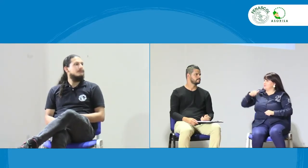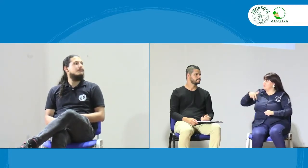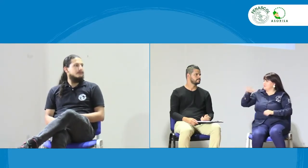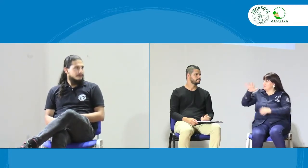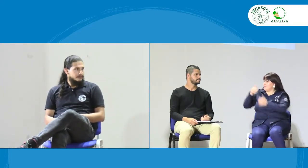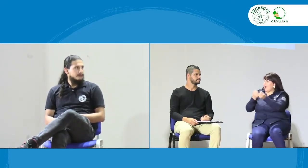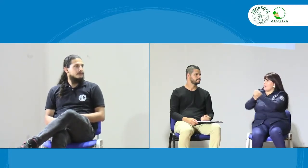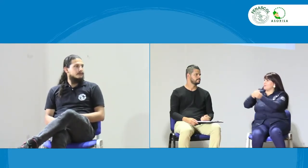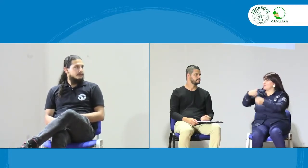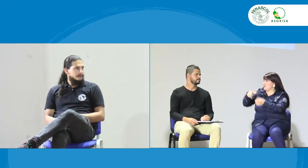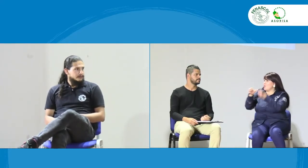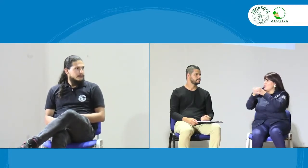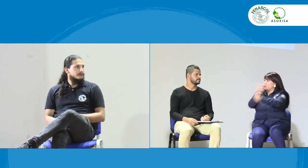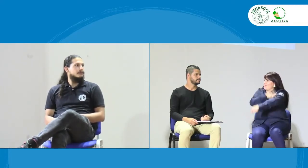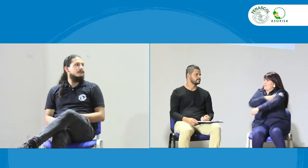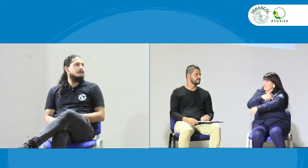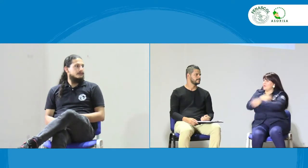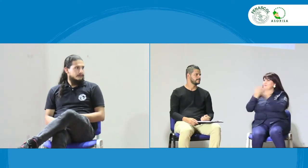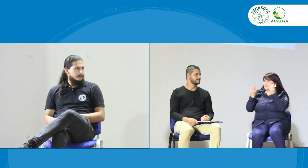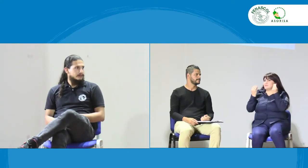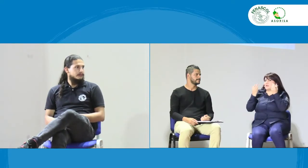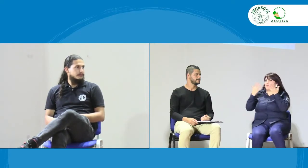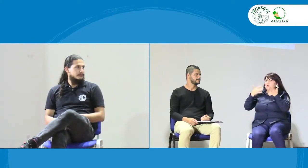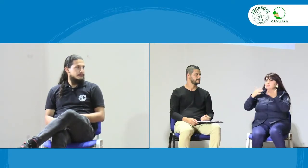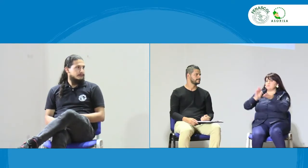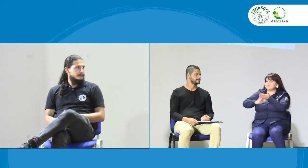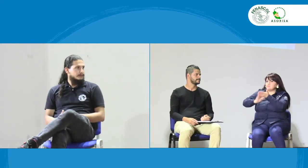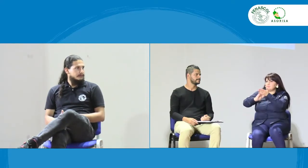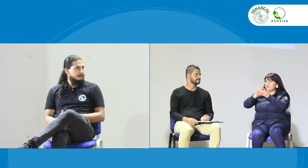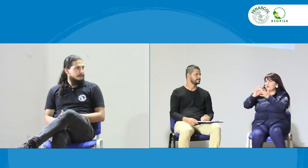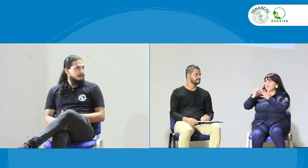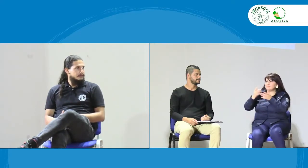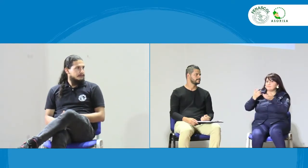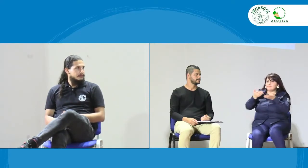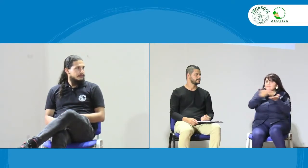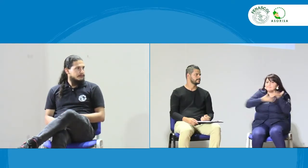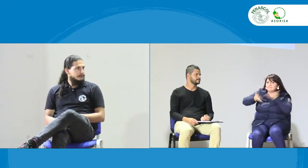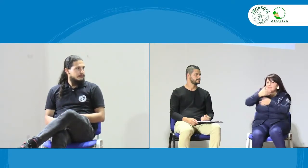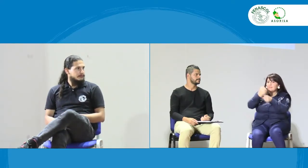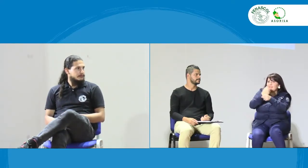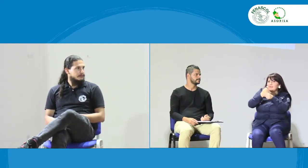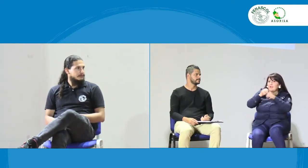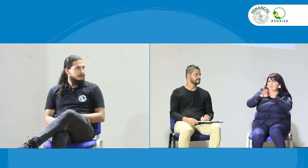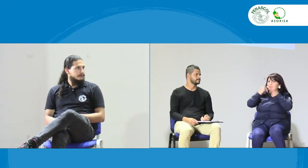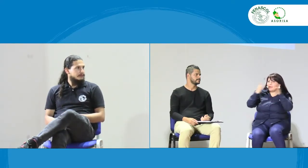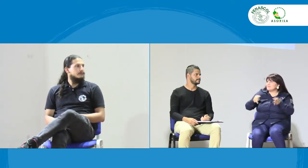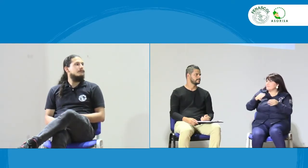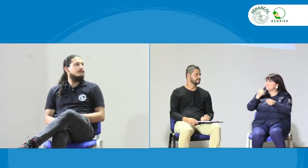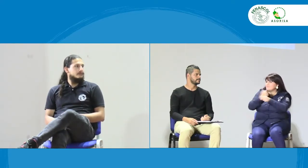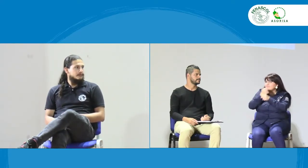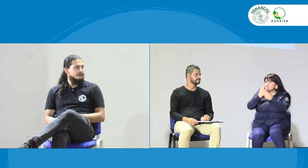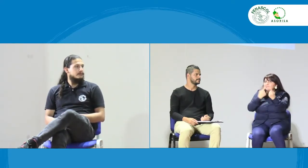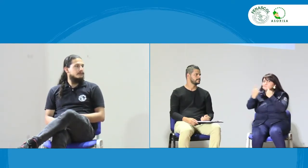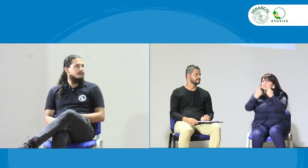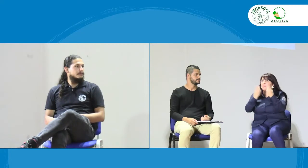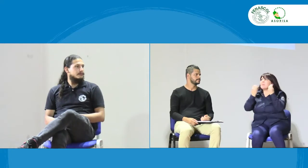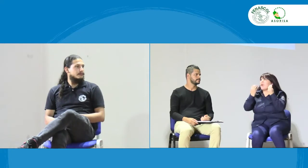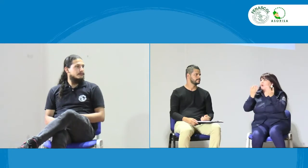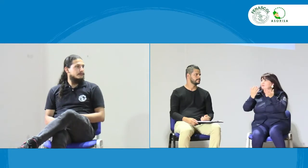relaciones estrechas. Por ejemplo, formación autónoma desde el comité. Estamos adelantándolo para realizar